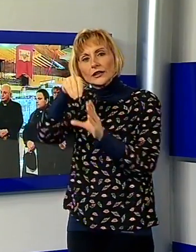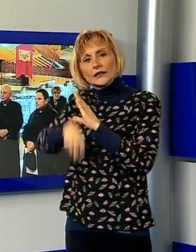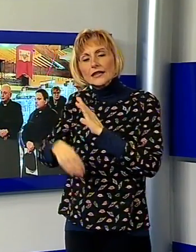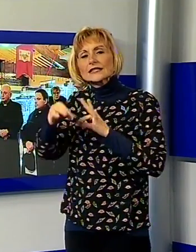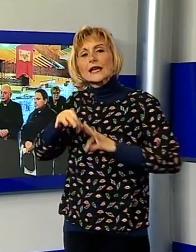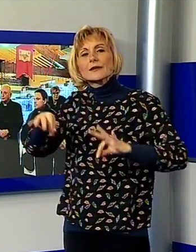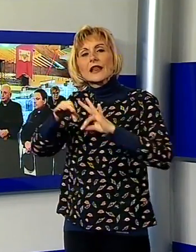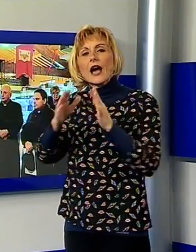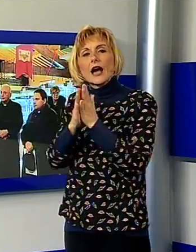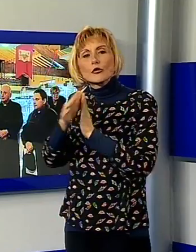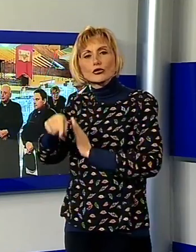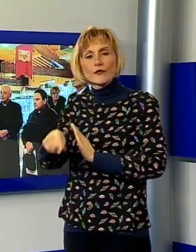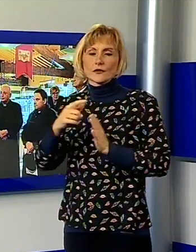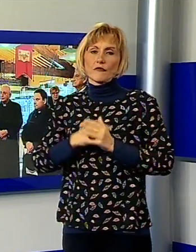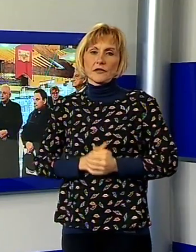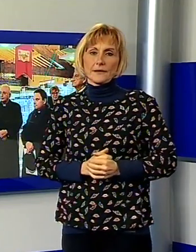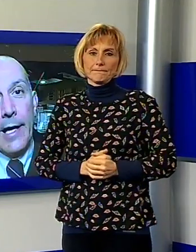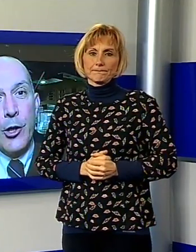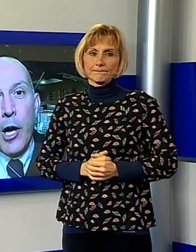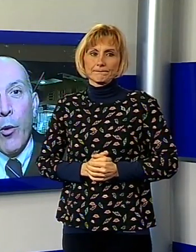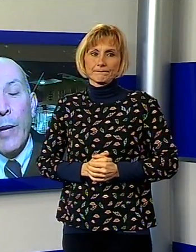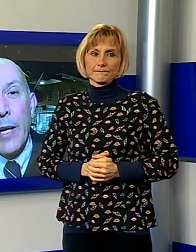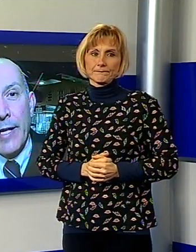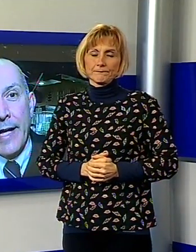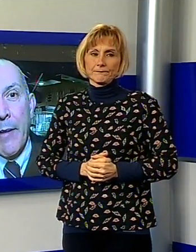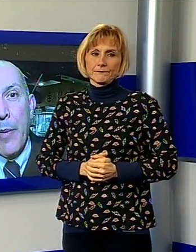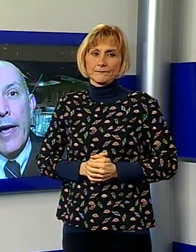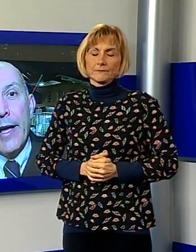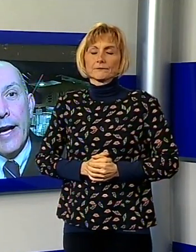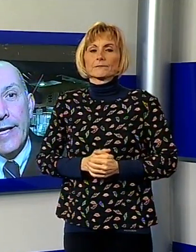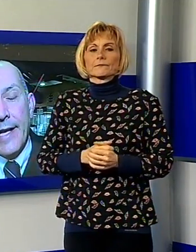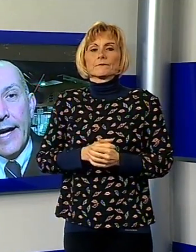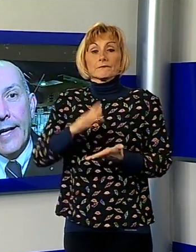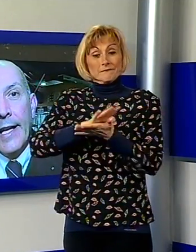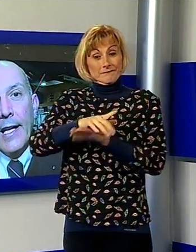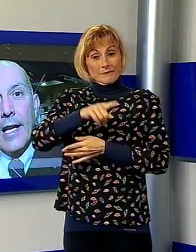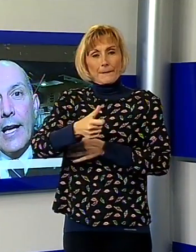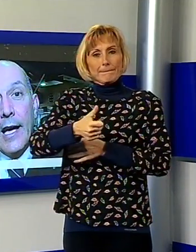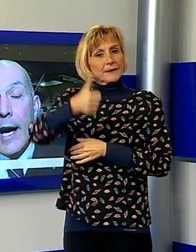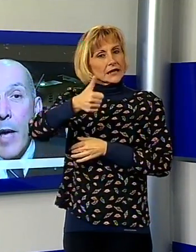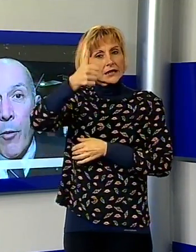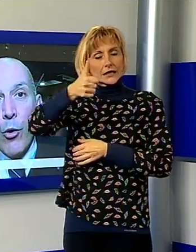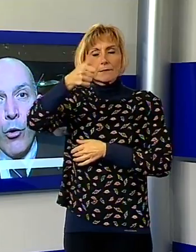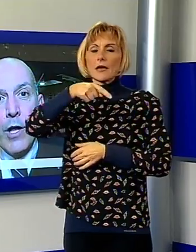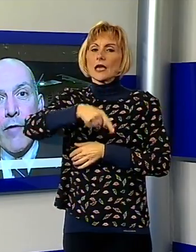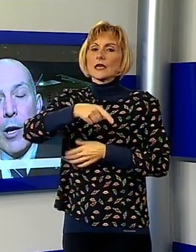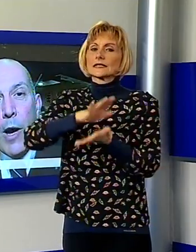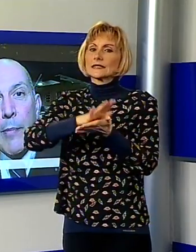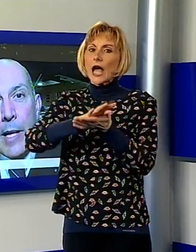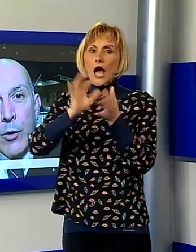Gli incunaboli sono le prime stampe realizzate e abbiamo l'onore di avere qua il primo